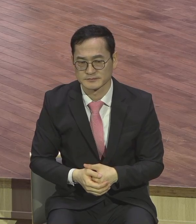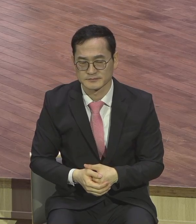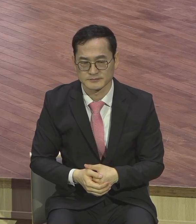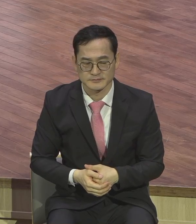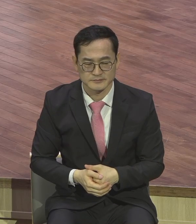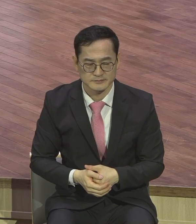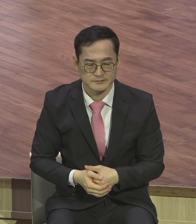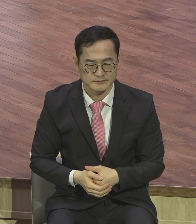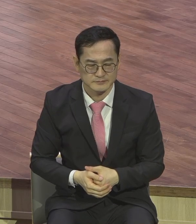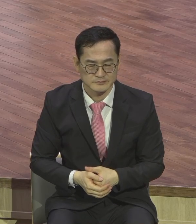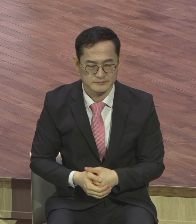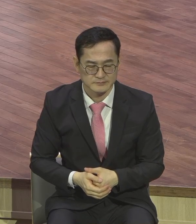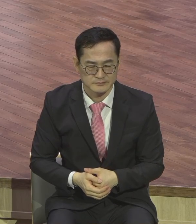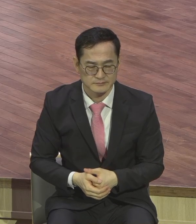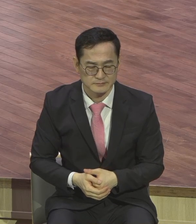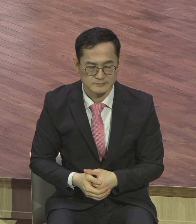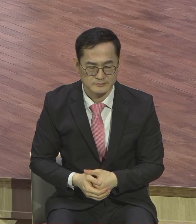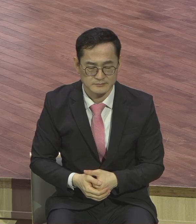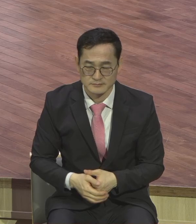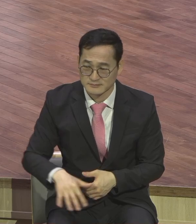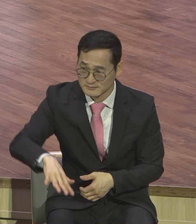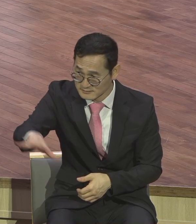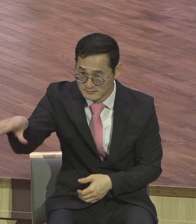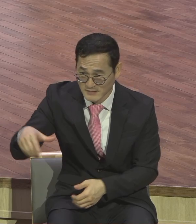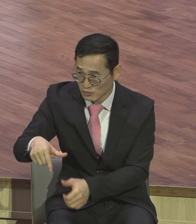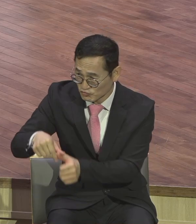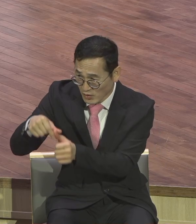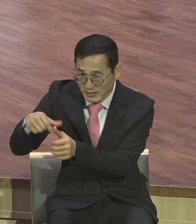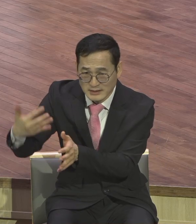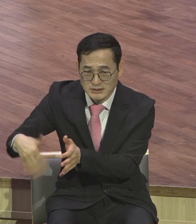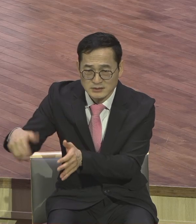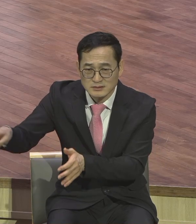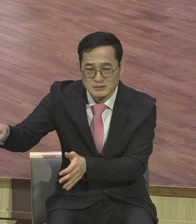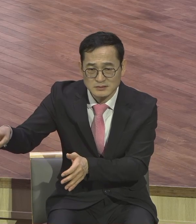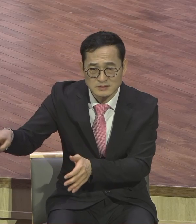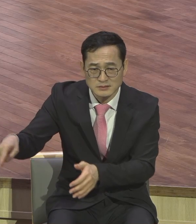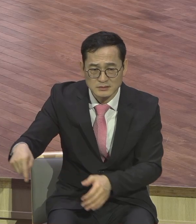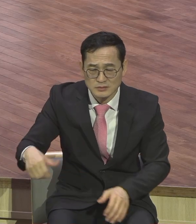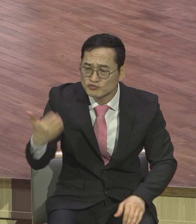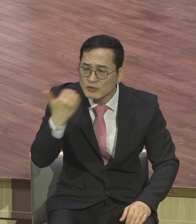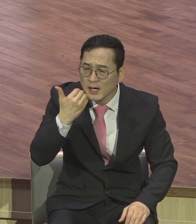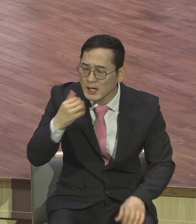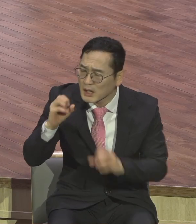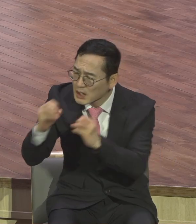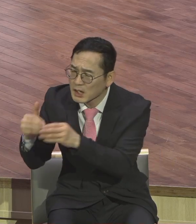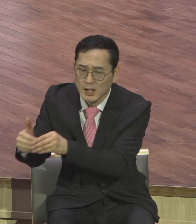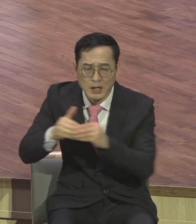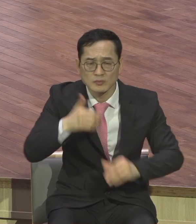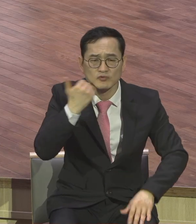불순자들 살려낼 치유할 사람이 없어요 여러분 가지고 있는 복음은 어마어마한 겁니다